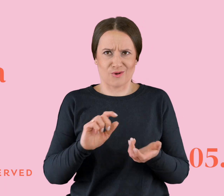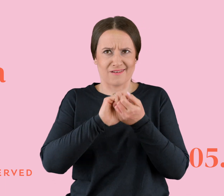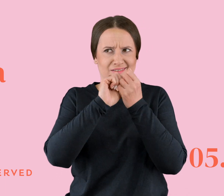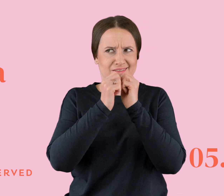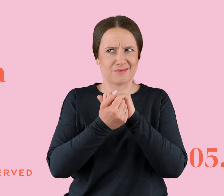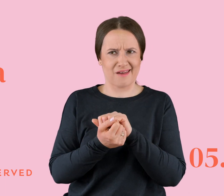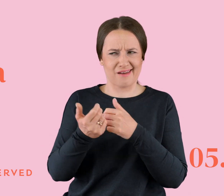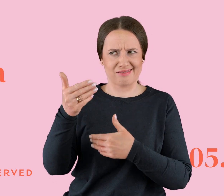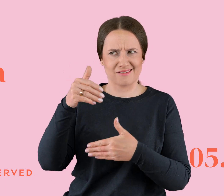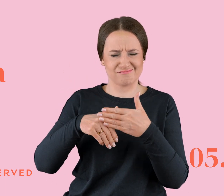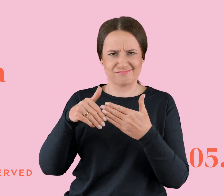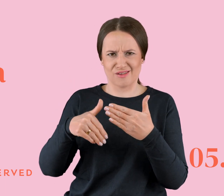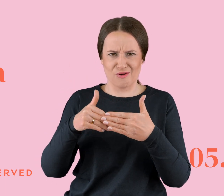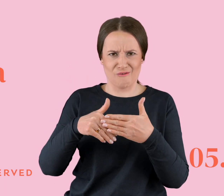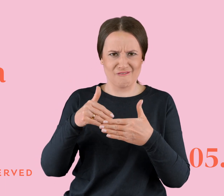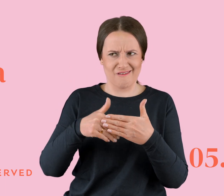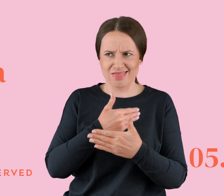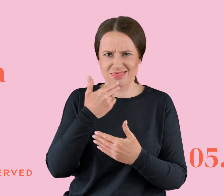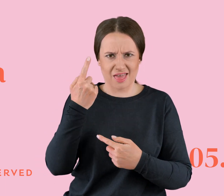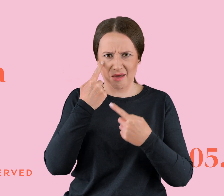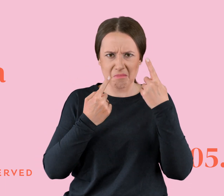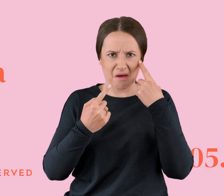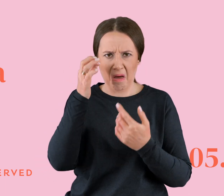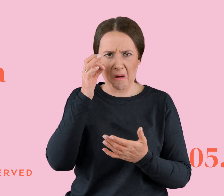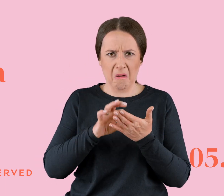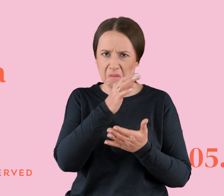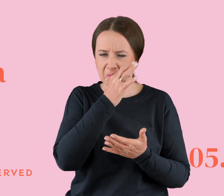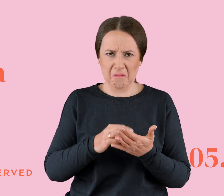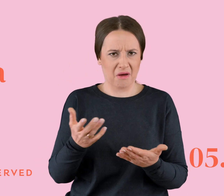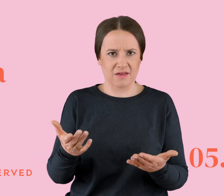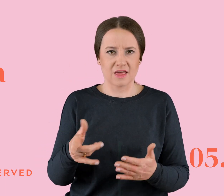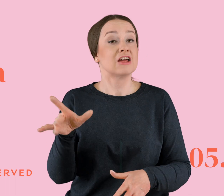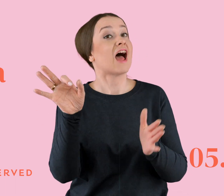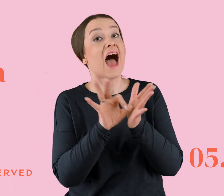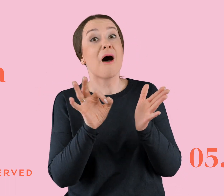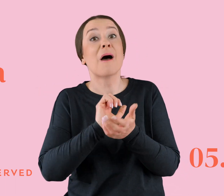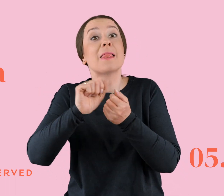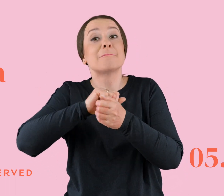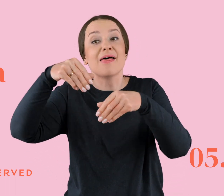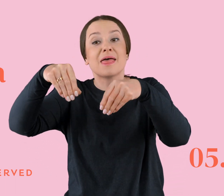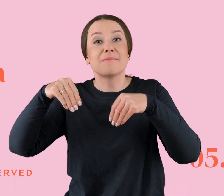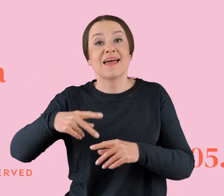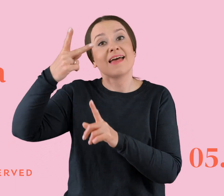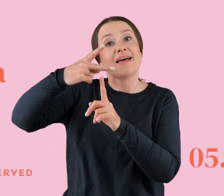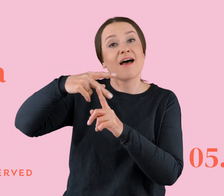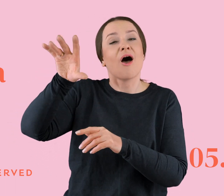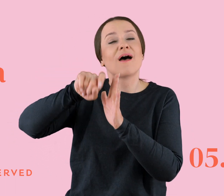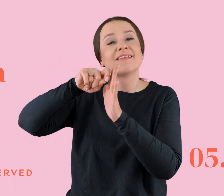tu nastąpiła, w ogóle w żadnych łez. A przecież on tak pękł. No i pranie se aktualnie wieszał w telewizji, kurwa, serial, jedzenie na wynos na